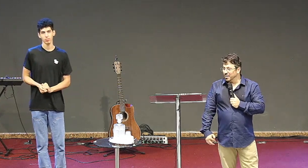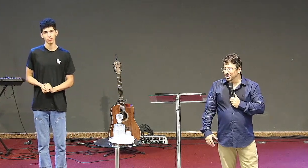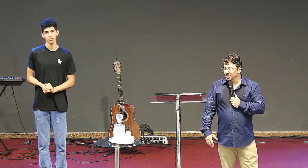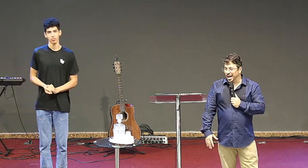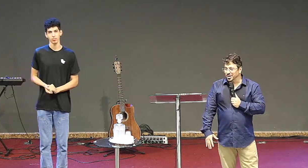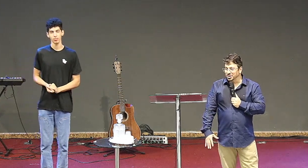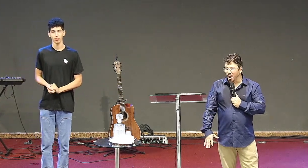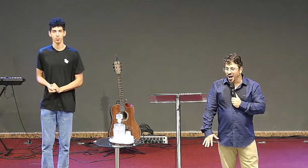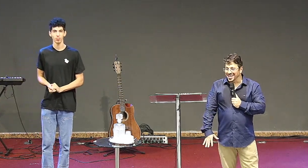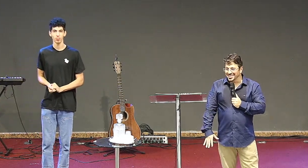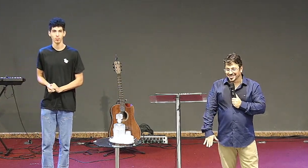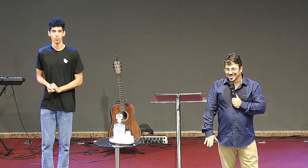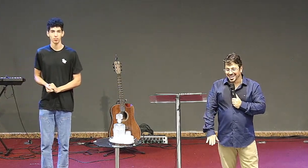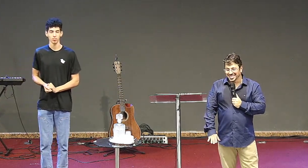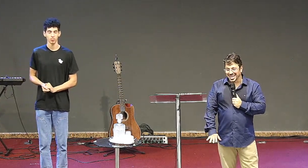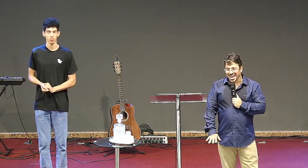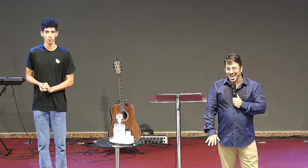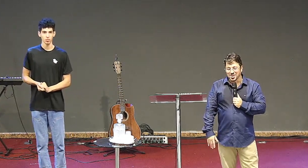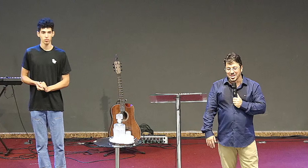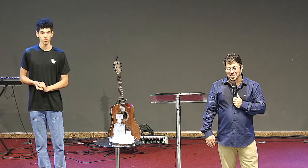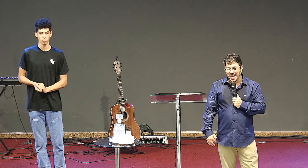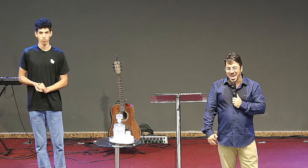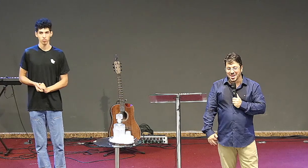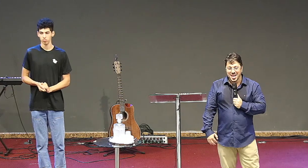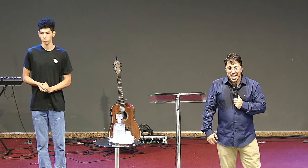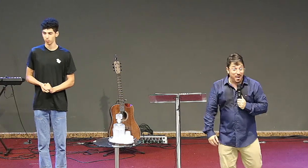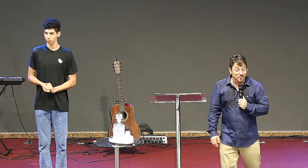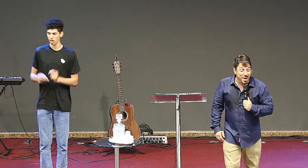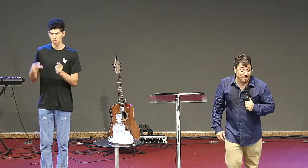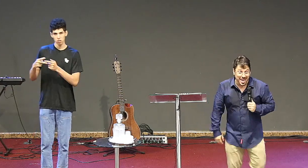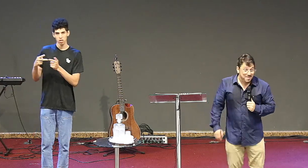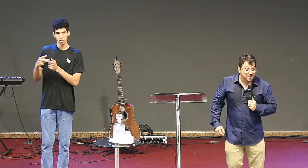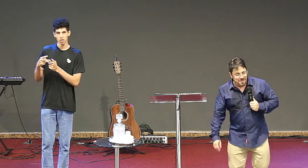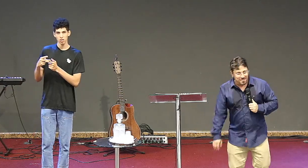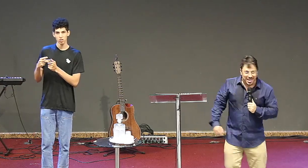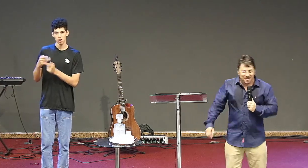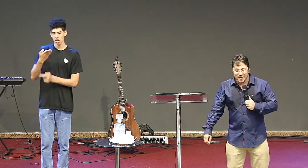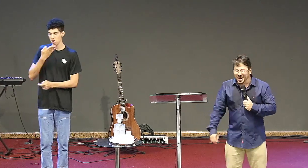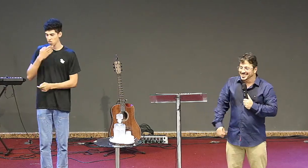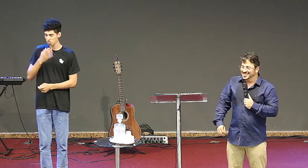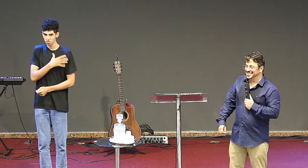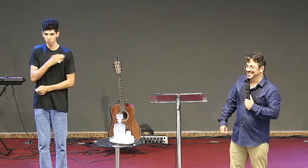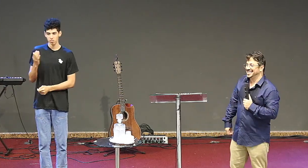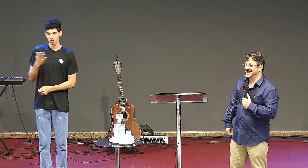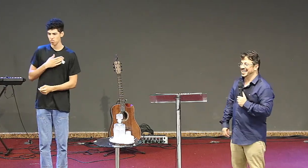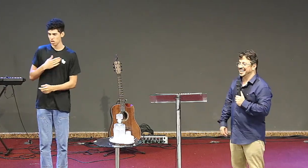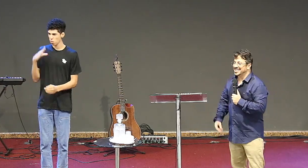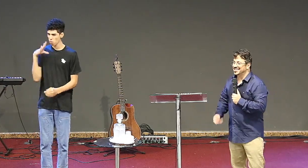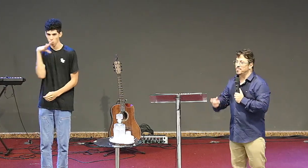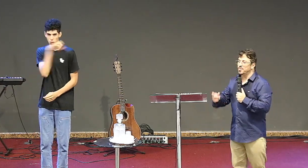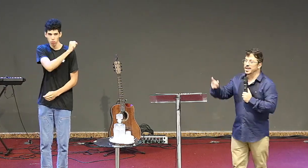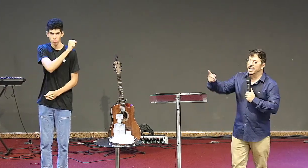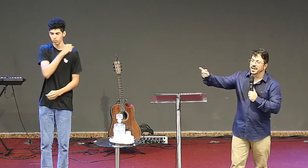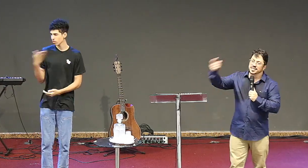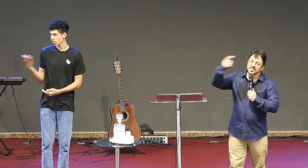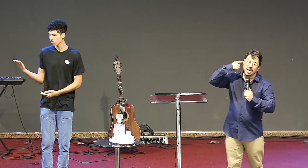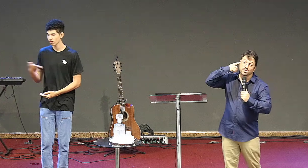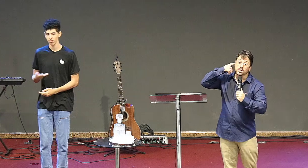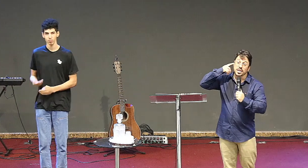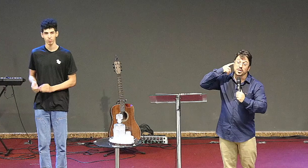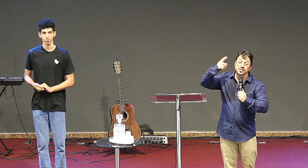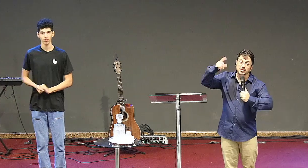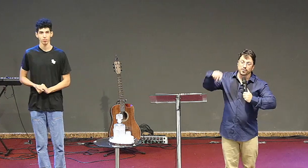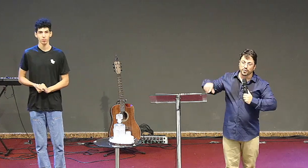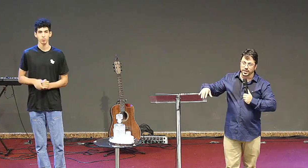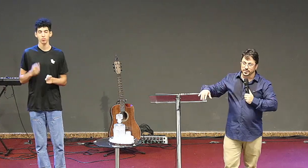quando eu chego no dois antes de chegar no dois e meio que foi pai que foi pai que foi sabe porquê estava